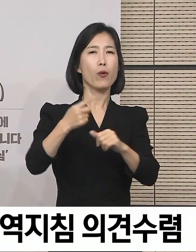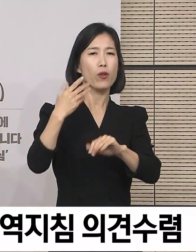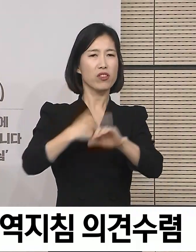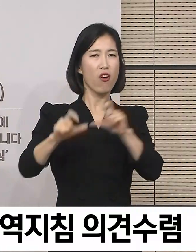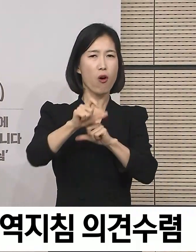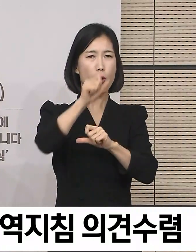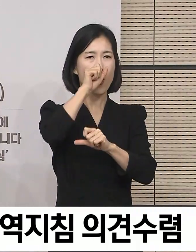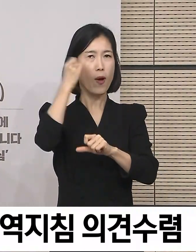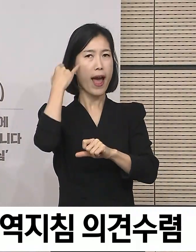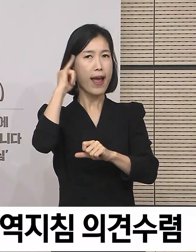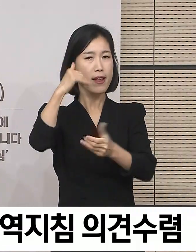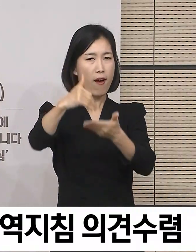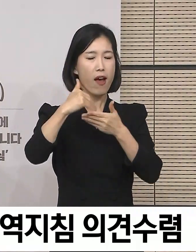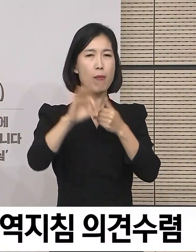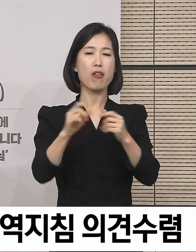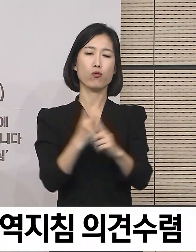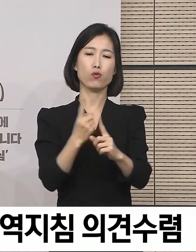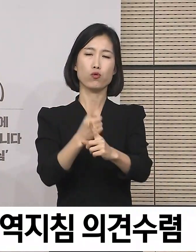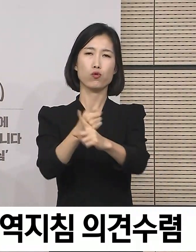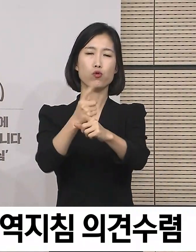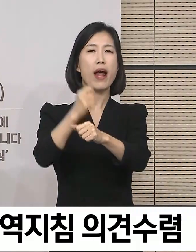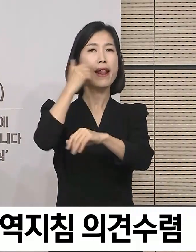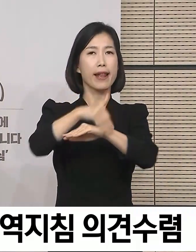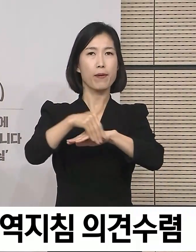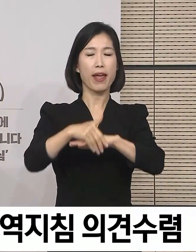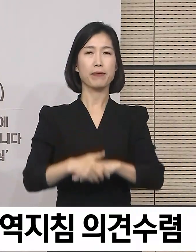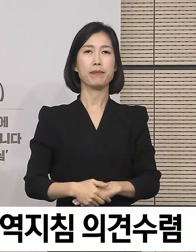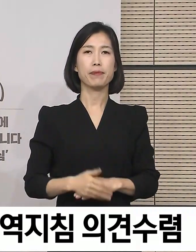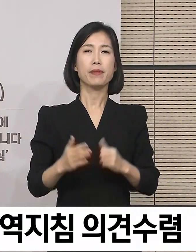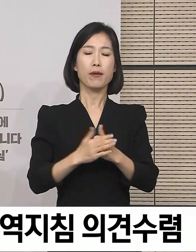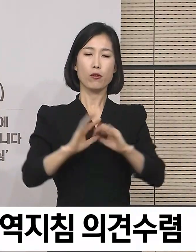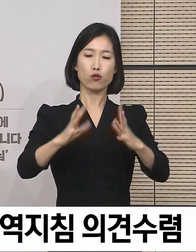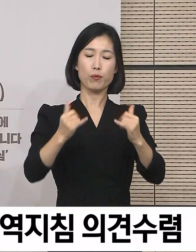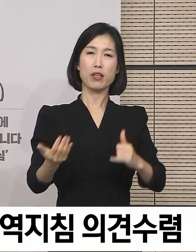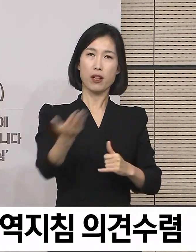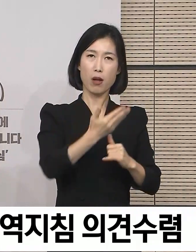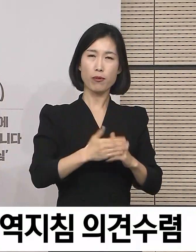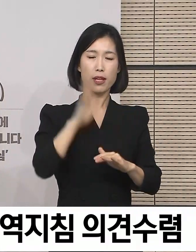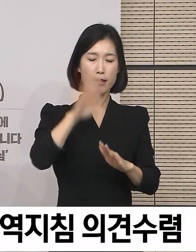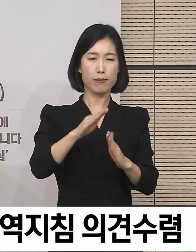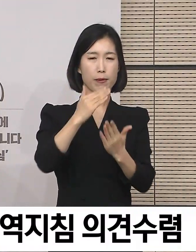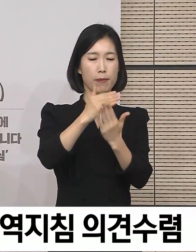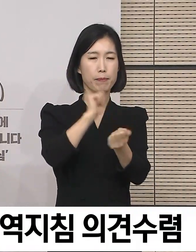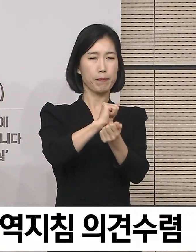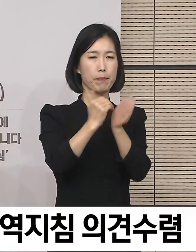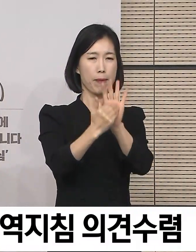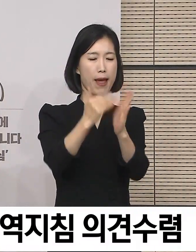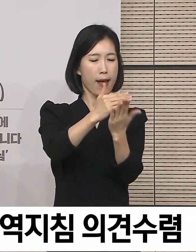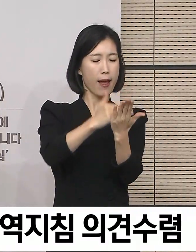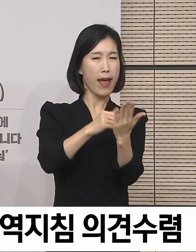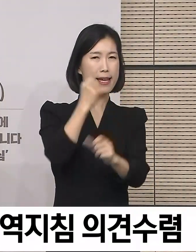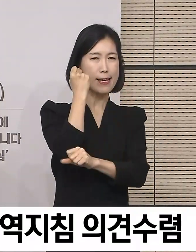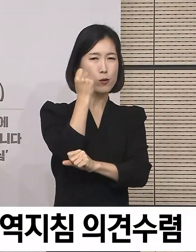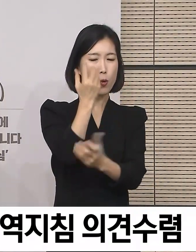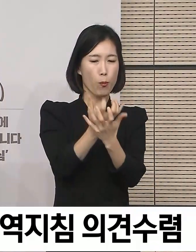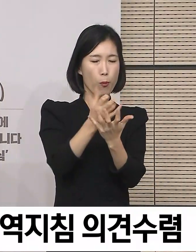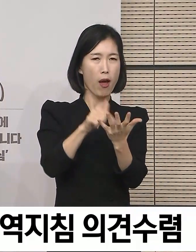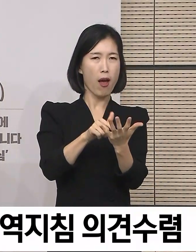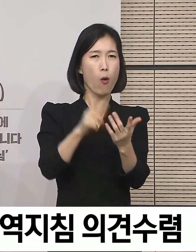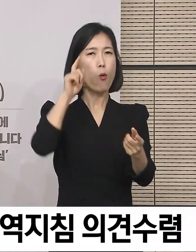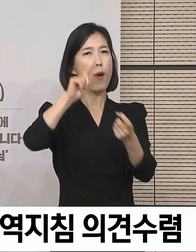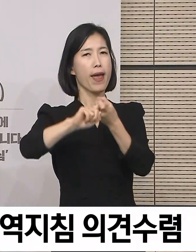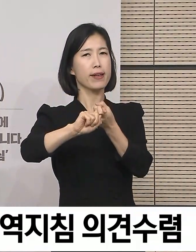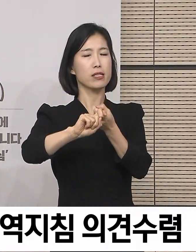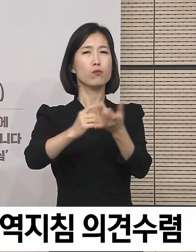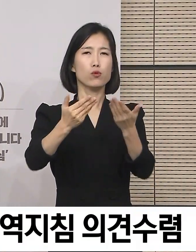계획입니다. 따라서 국민 여러분들께서는 이 집단 방역 세부 지침 초안에 관심을 가지시고 좋은 의견을